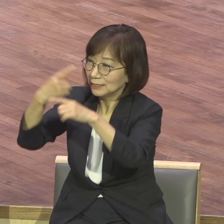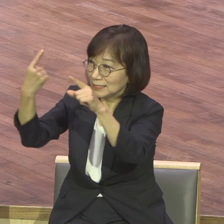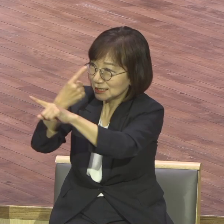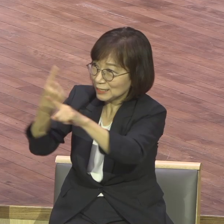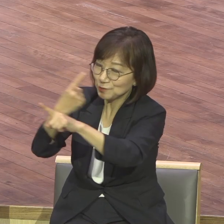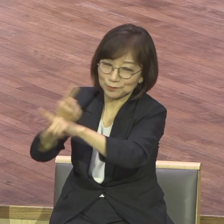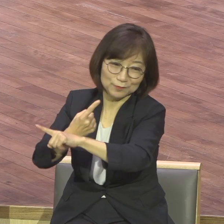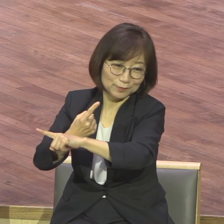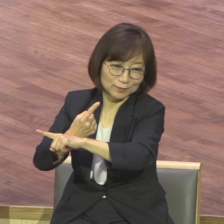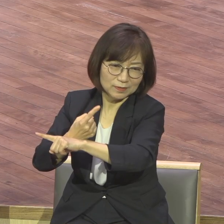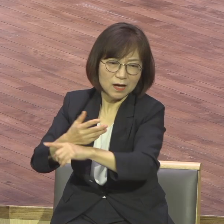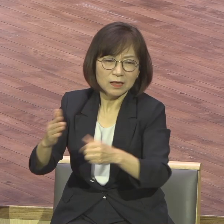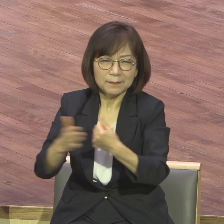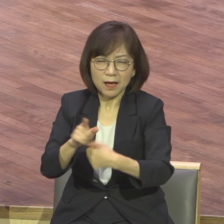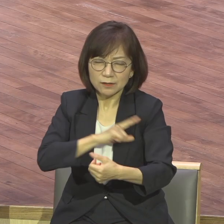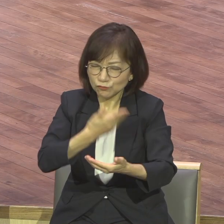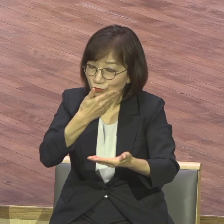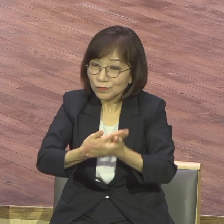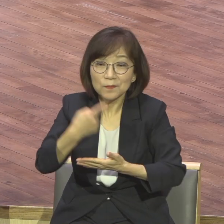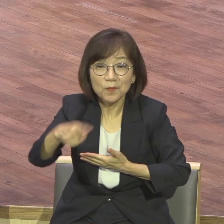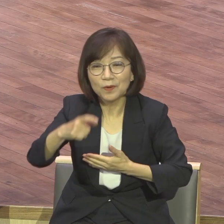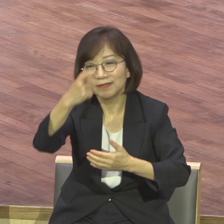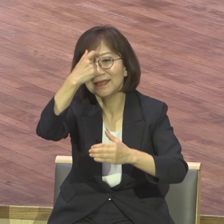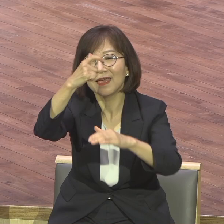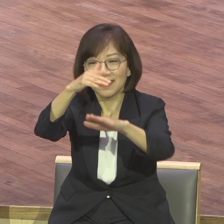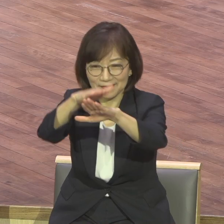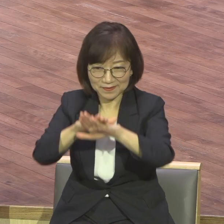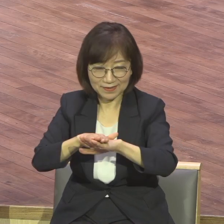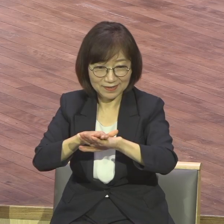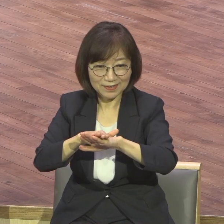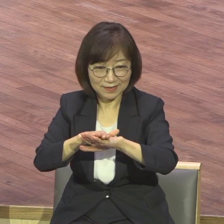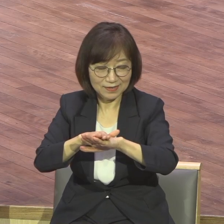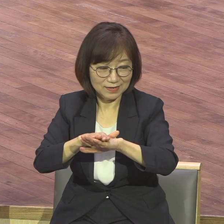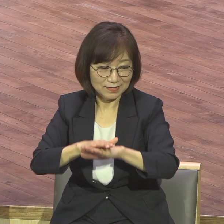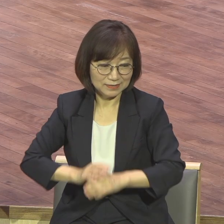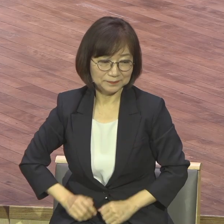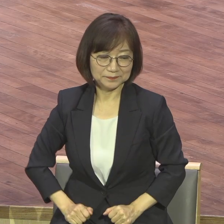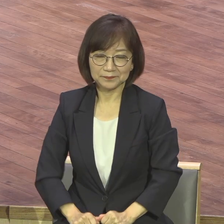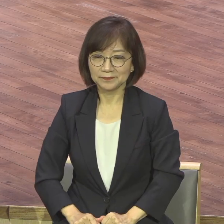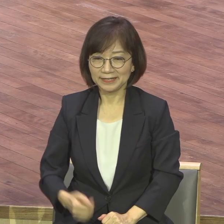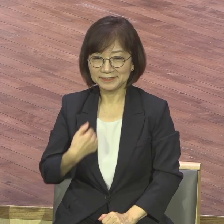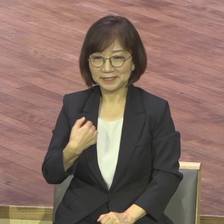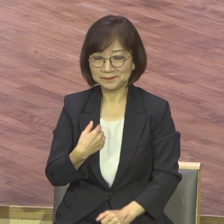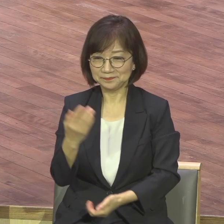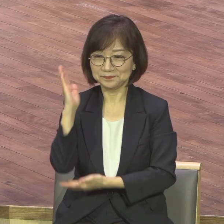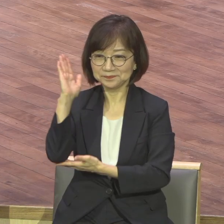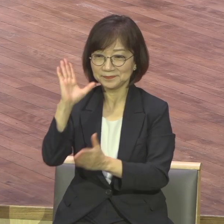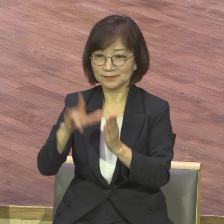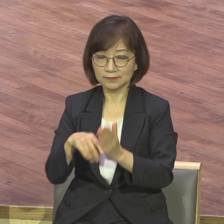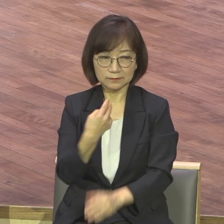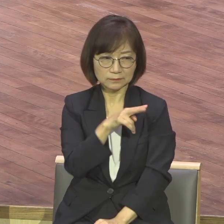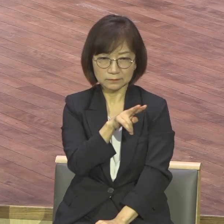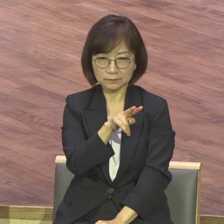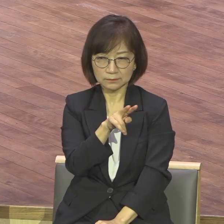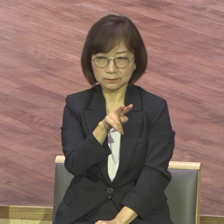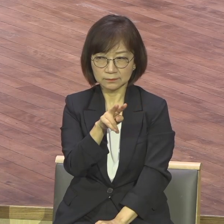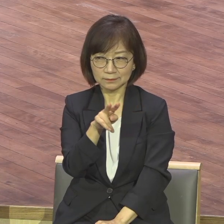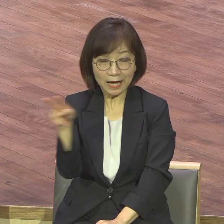예배가 다해요 사실은. 저는요. 예배 드린 자의 자세를 많이 봅니다. 예배 드릴 때 예배 드릴 때